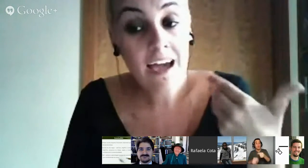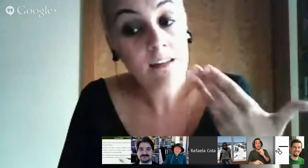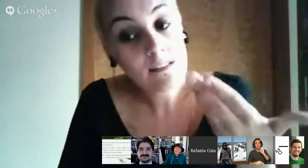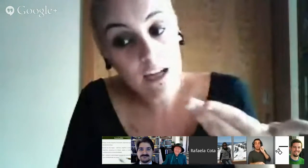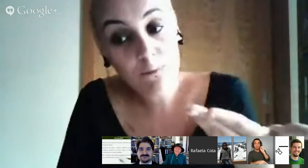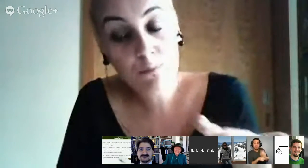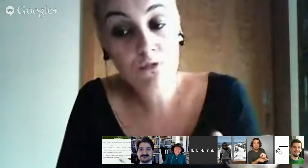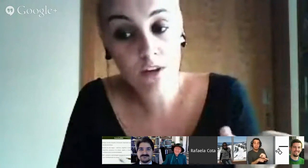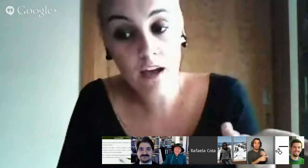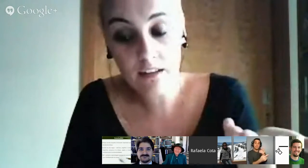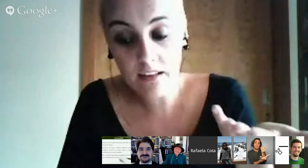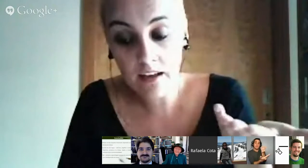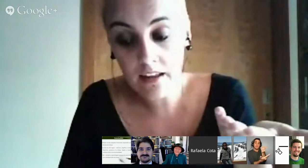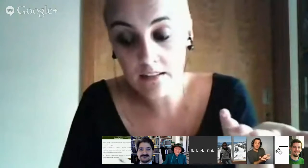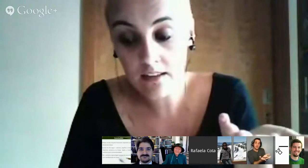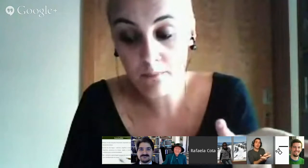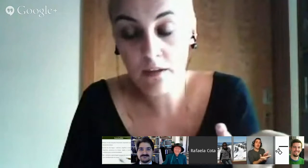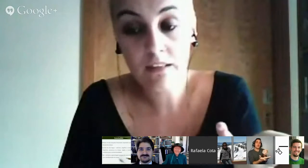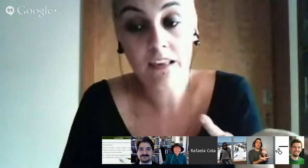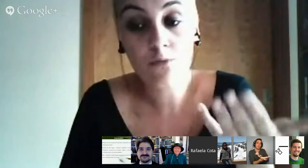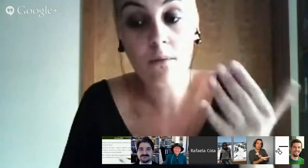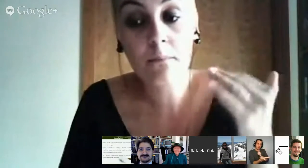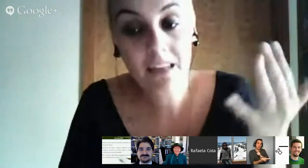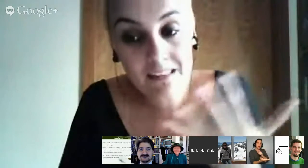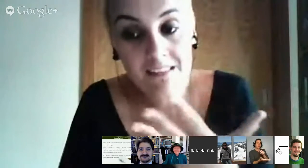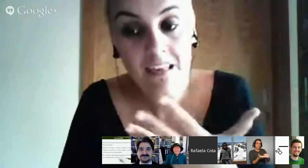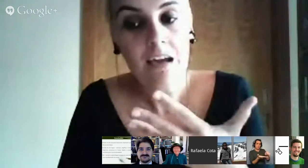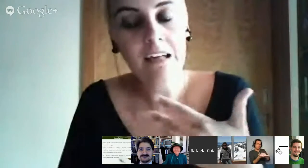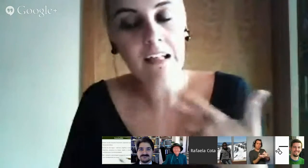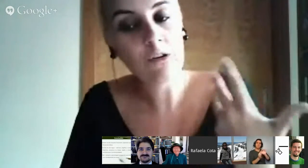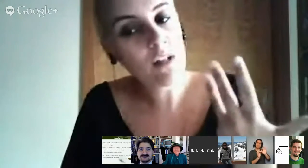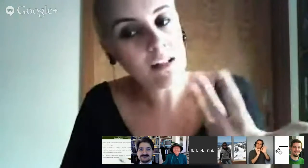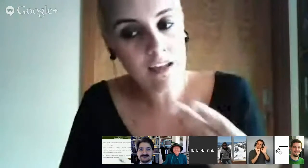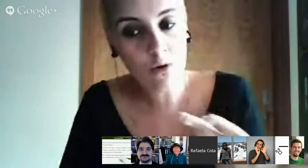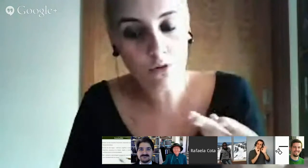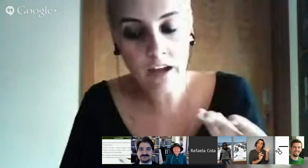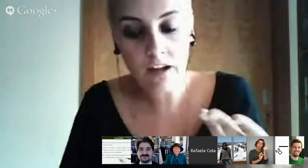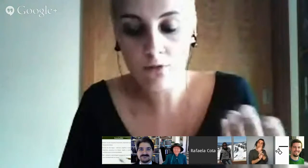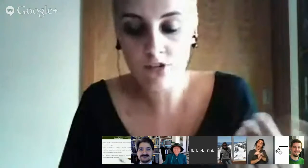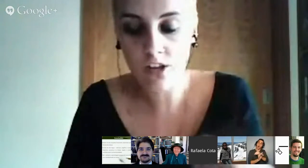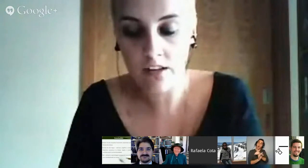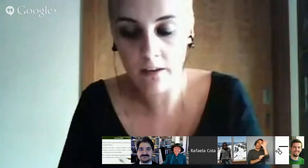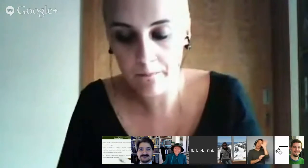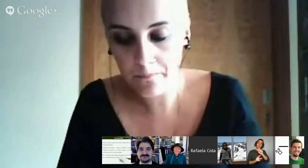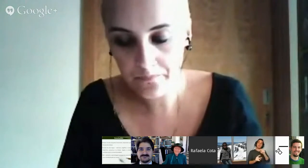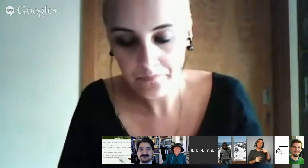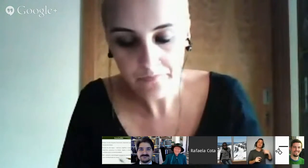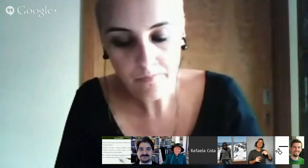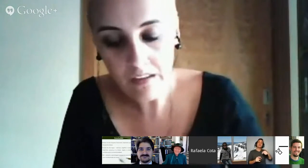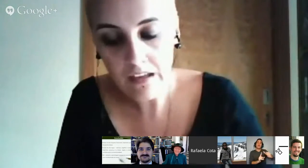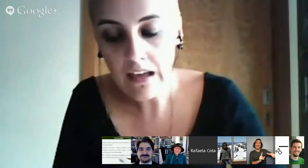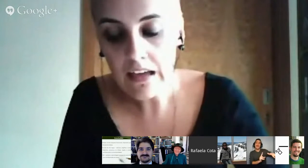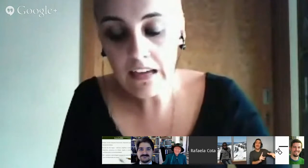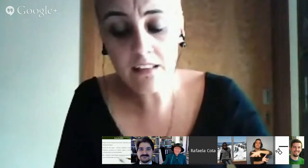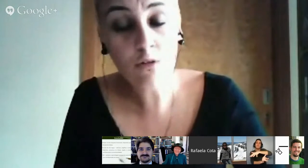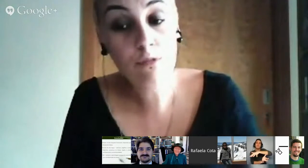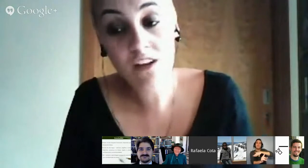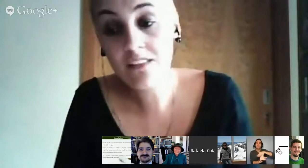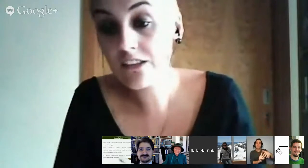é necessário proporcionar isso à criança e ter um ambiente onde ela tenha contacto com a escrita e tal como eu já